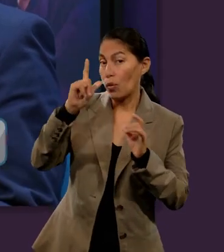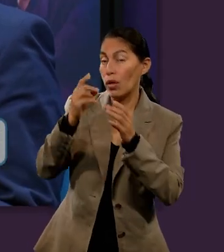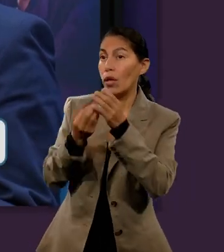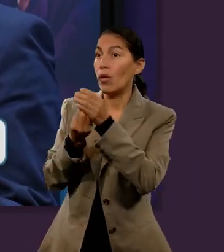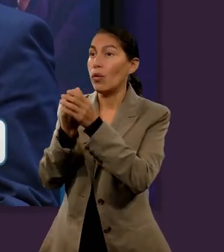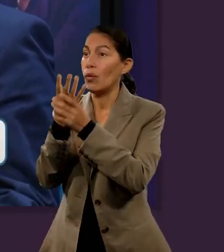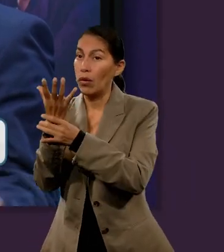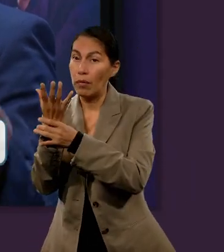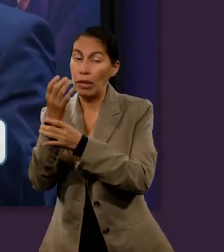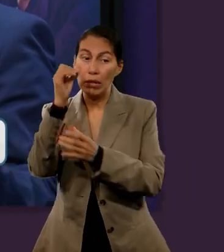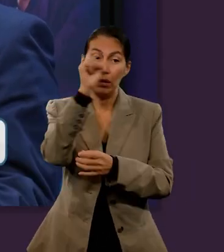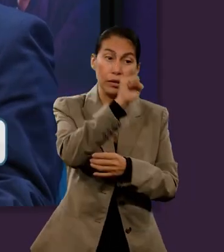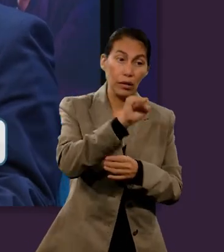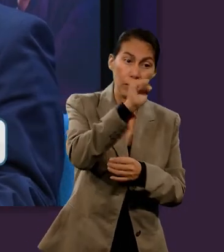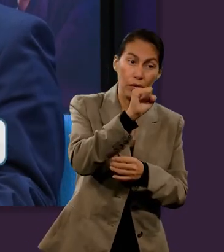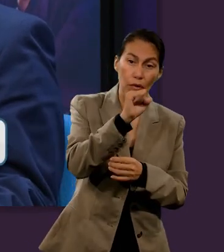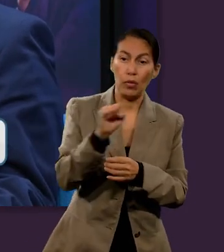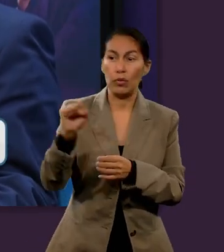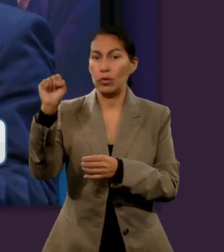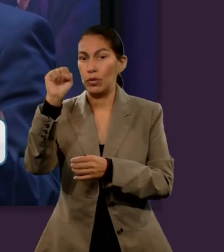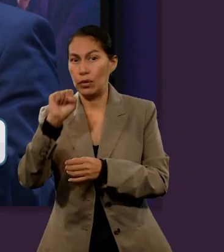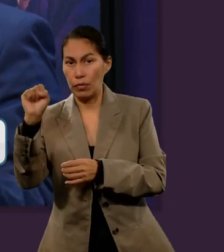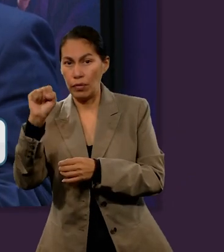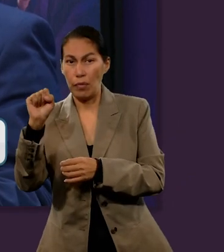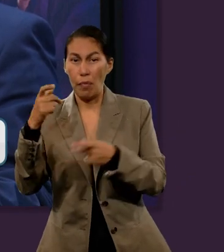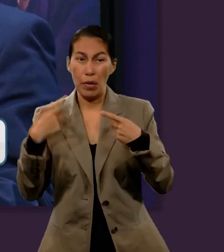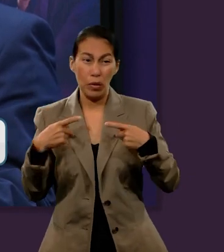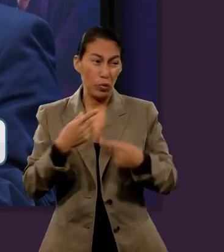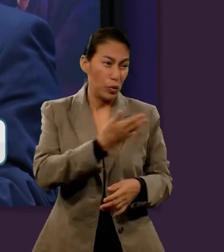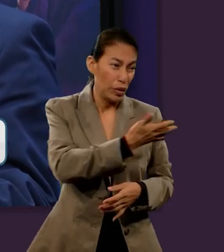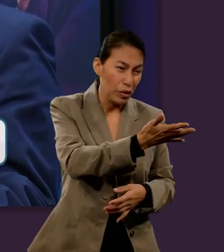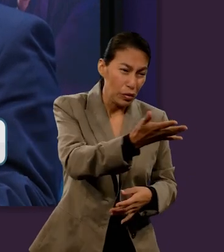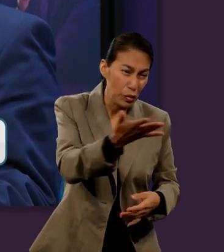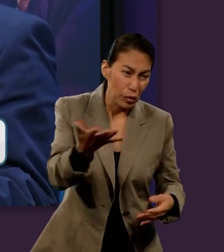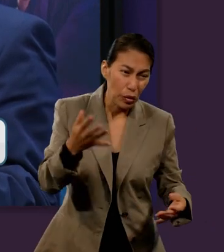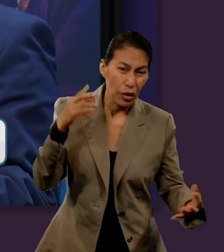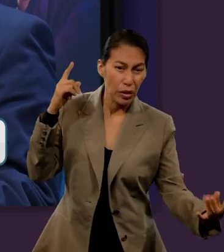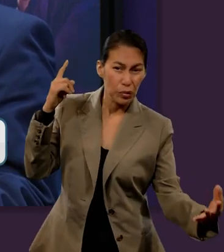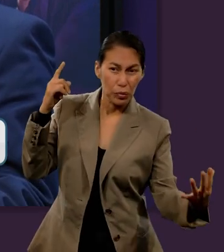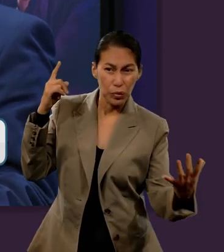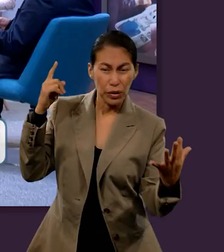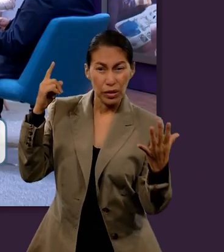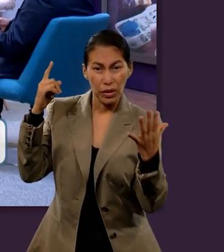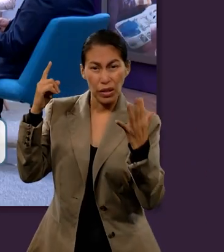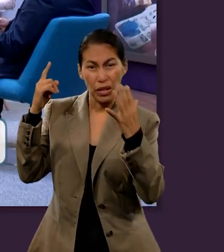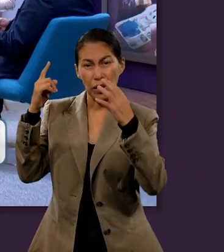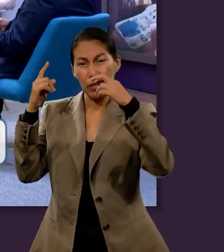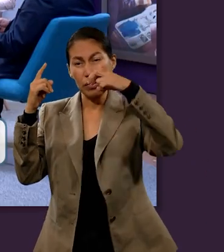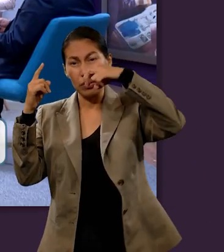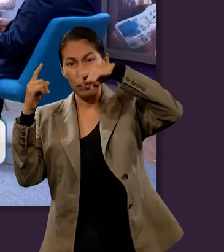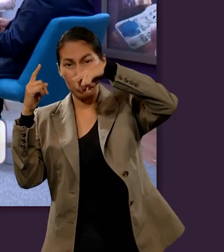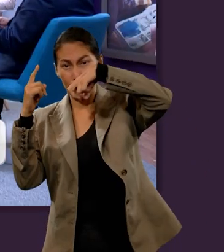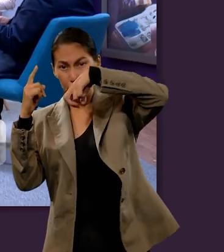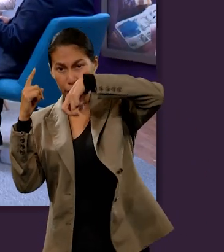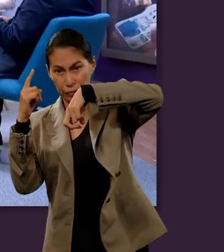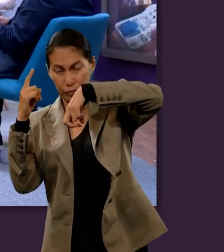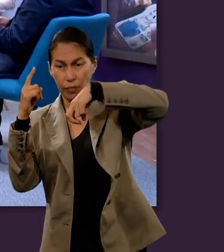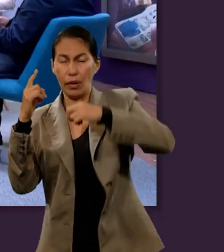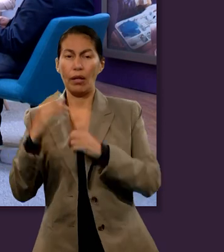a otra y de un sábado a otra, toda la humanidad vendrá a apostarse ante mí, dice el Señor. Y el 24,